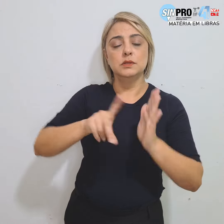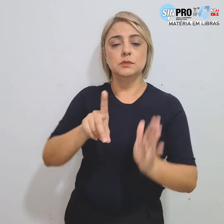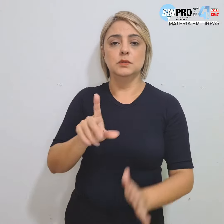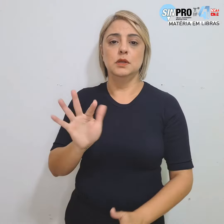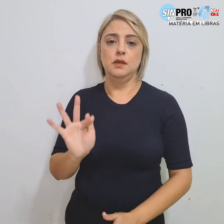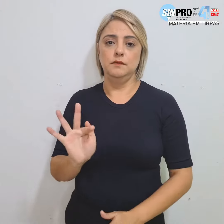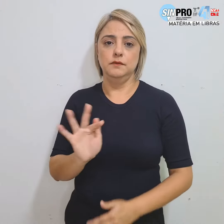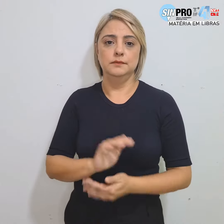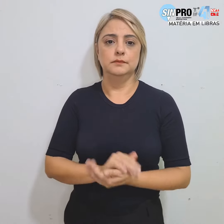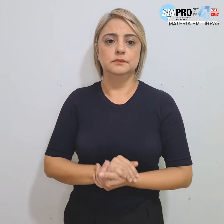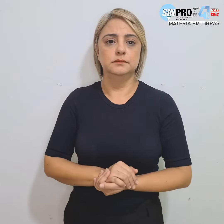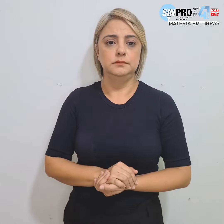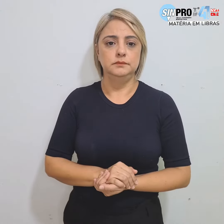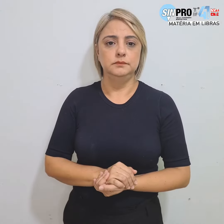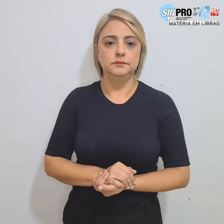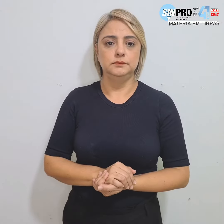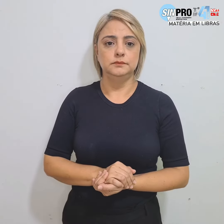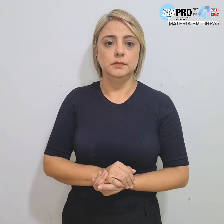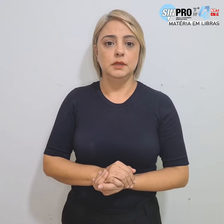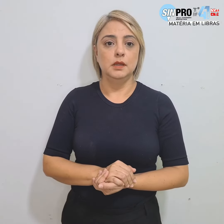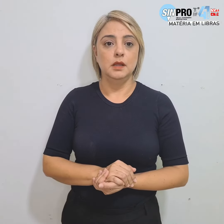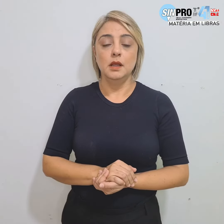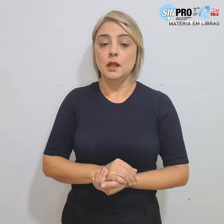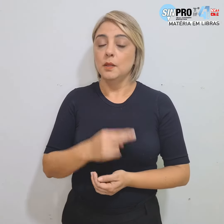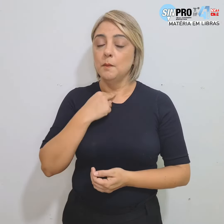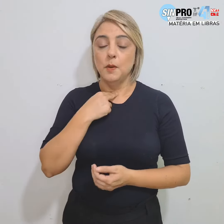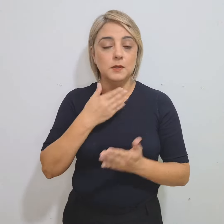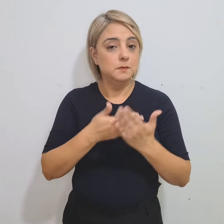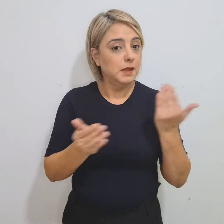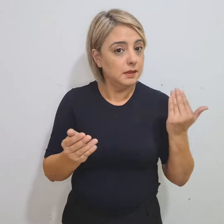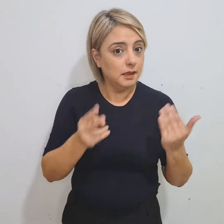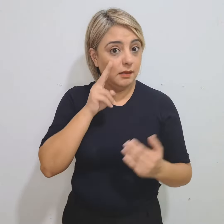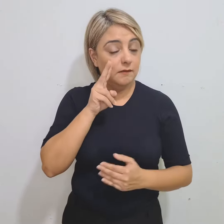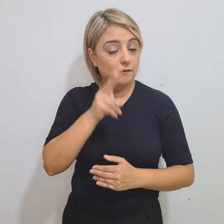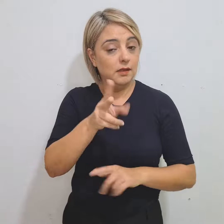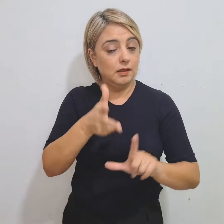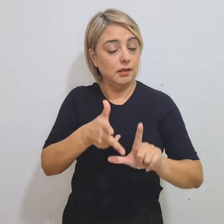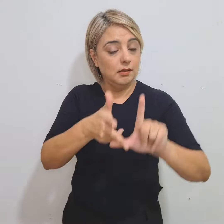Não perca! Participe!